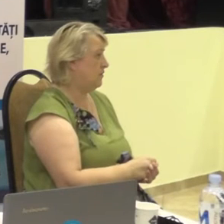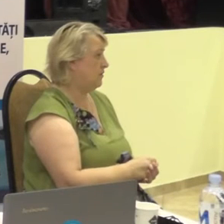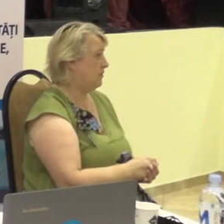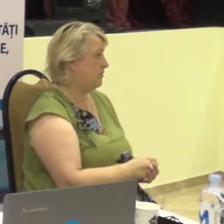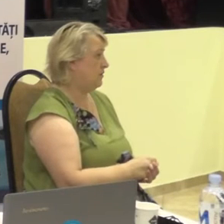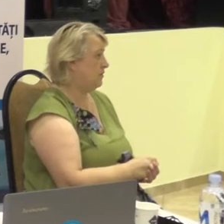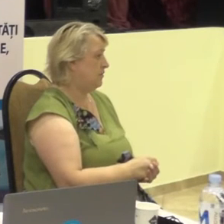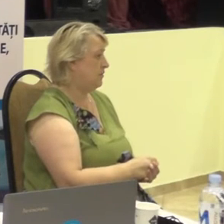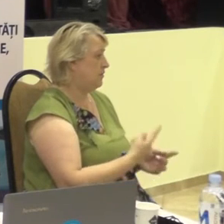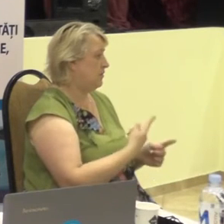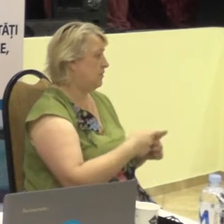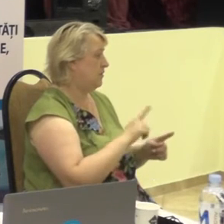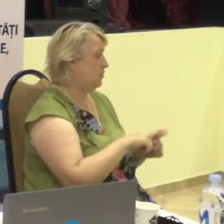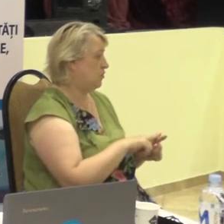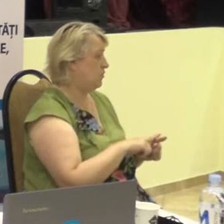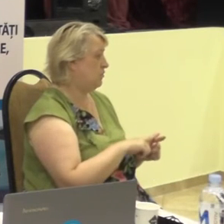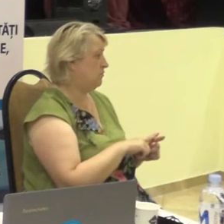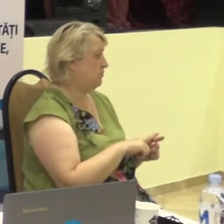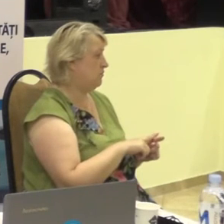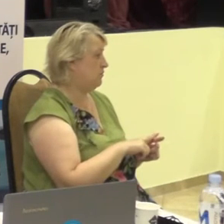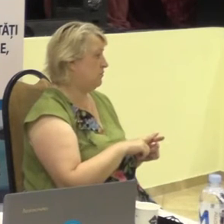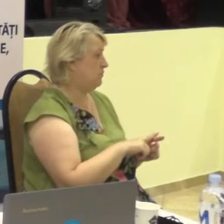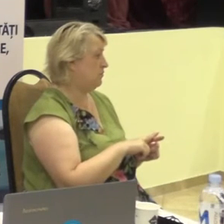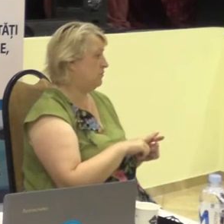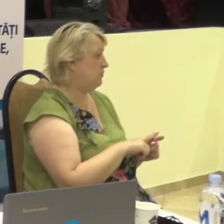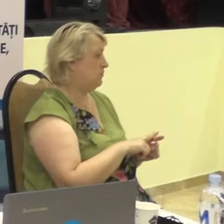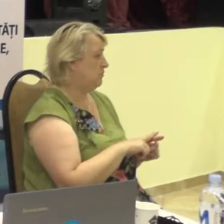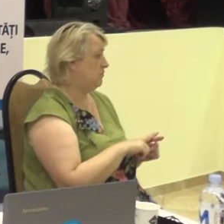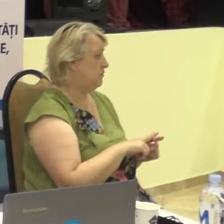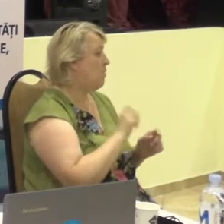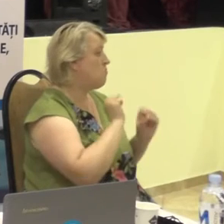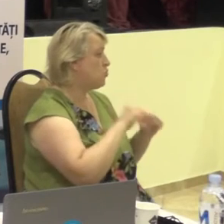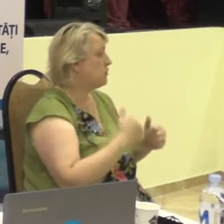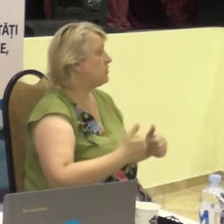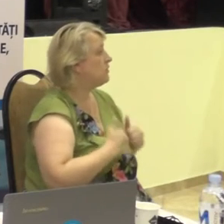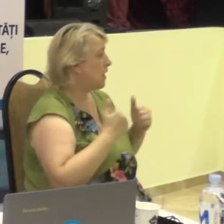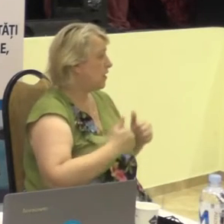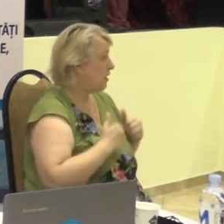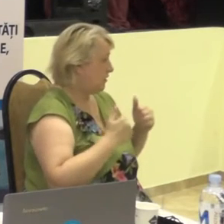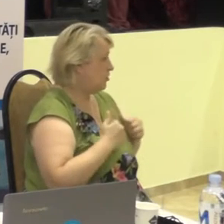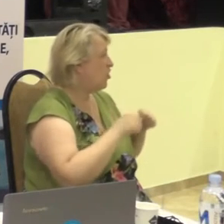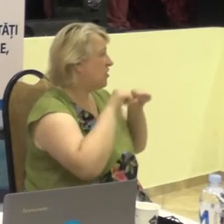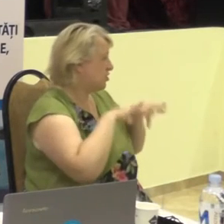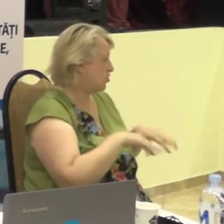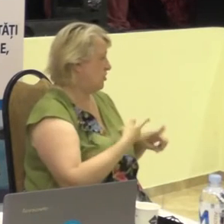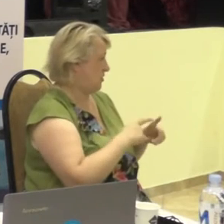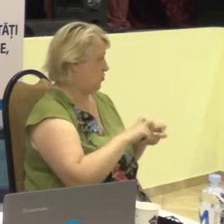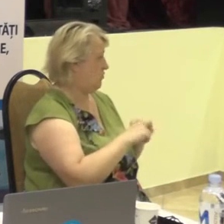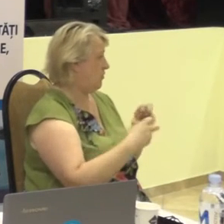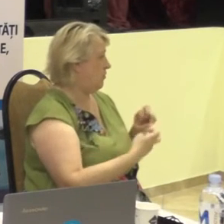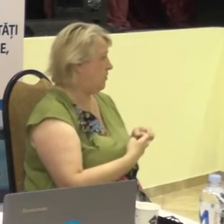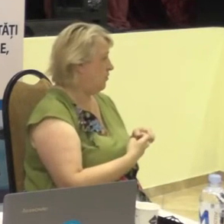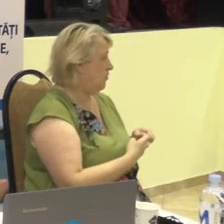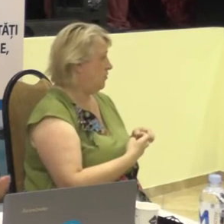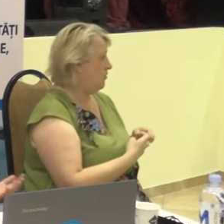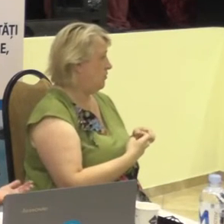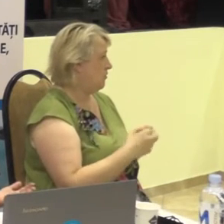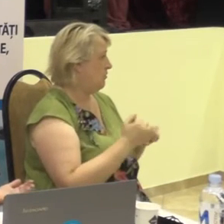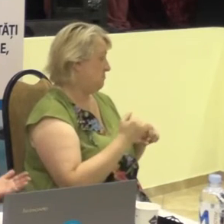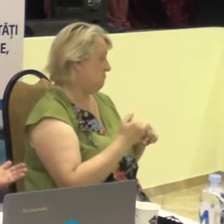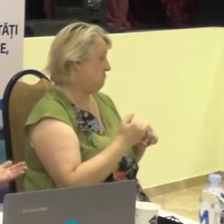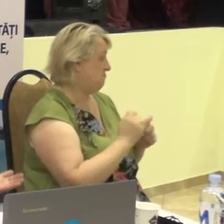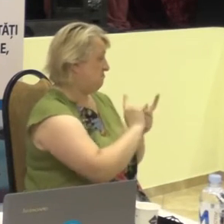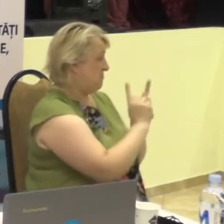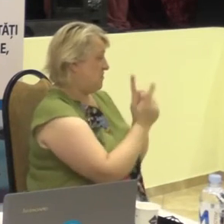se poate de lucrat asupra lui și de devenind un